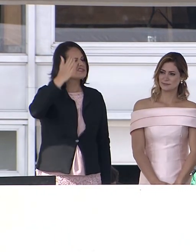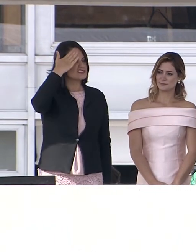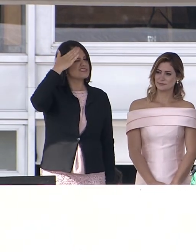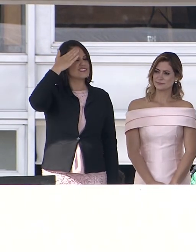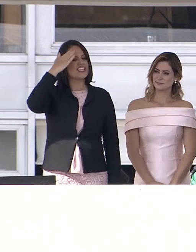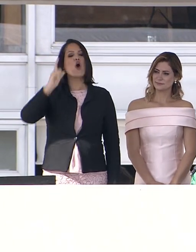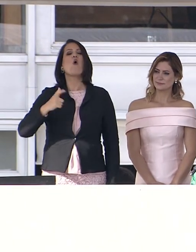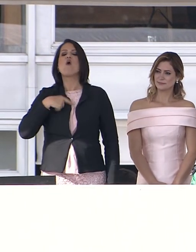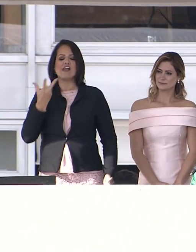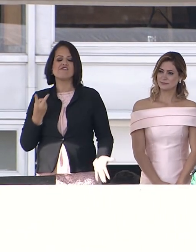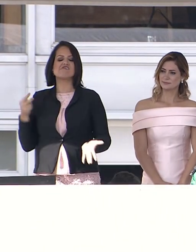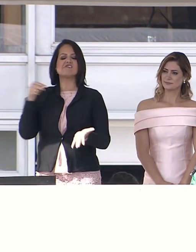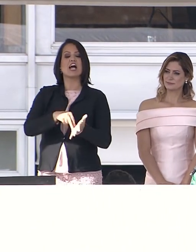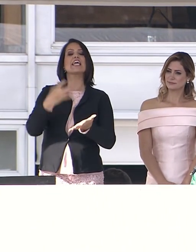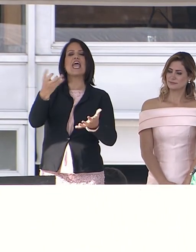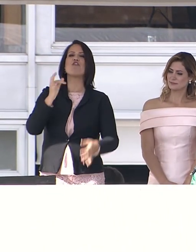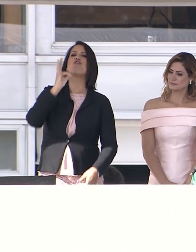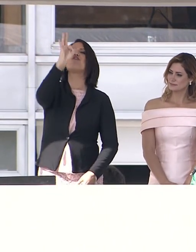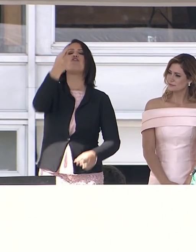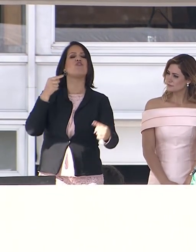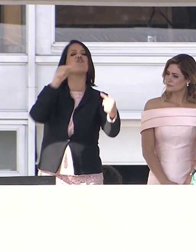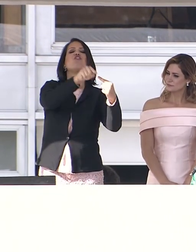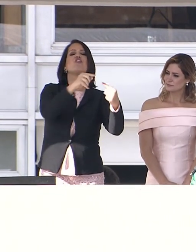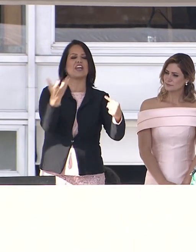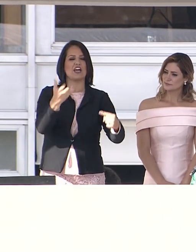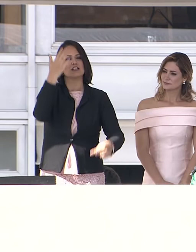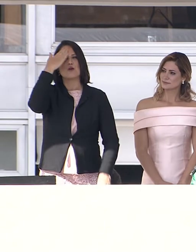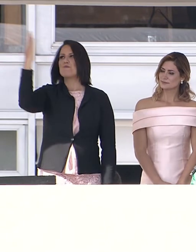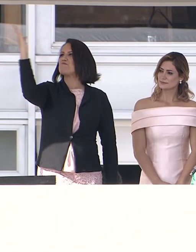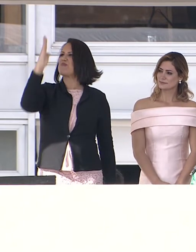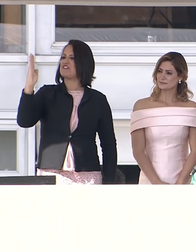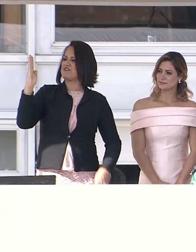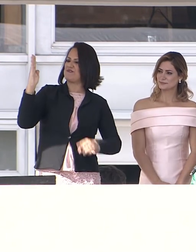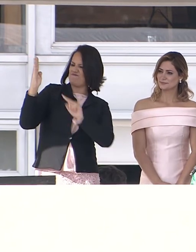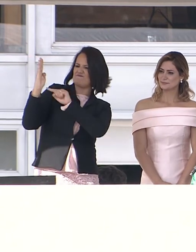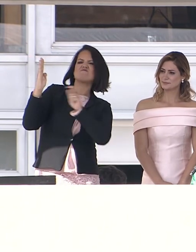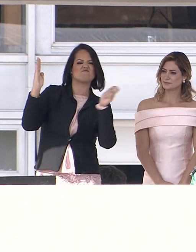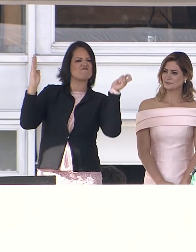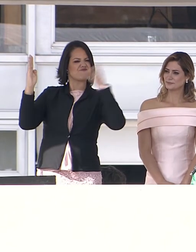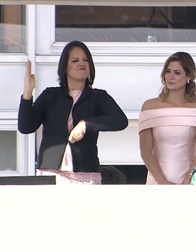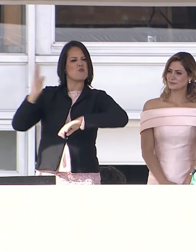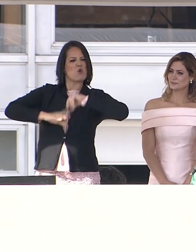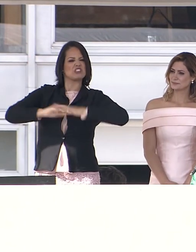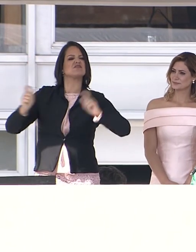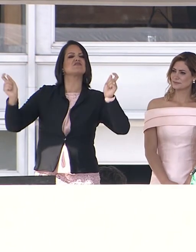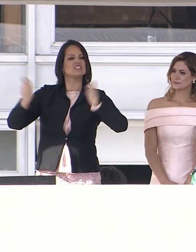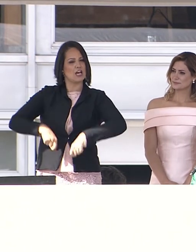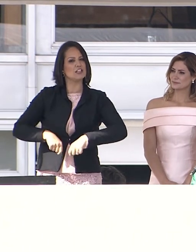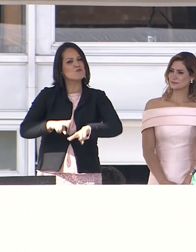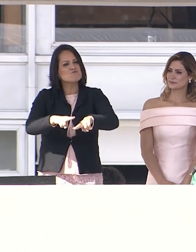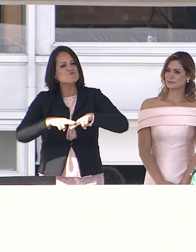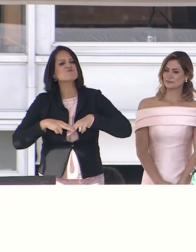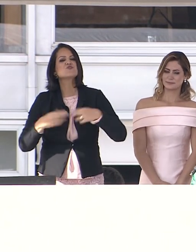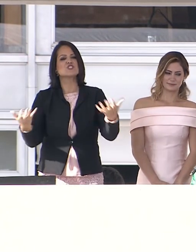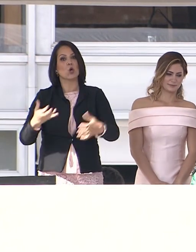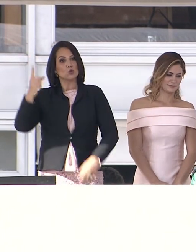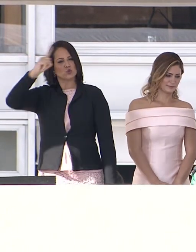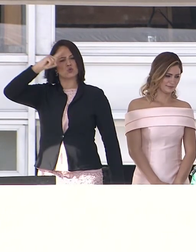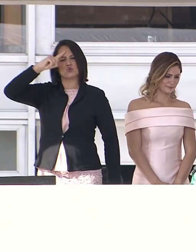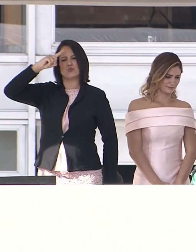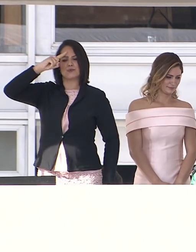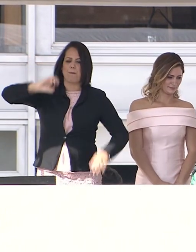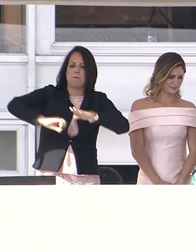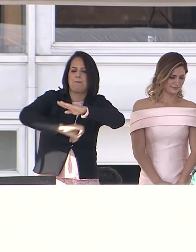aonde queremos chegar e do potencial que nosso Brasil tem. Por isso, vamos, dia e noite,